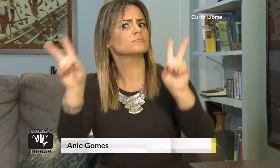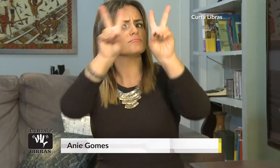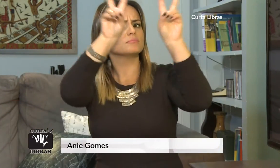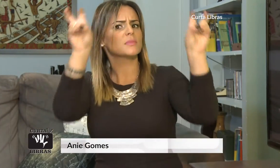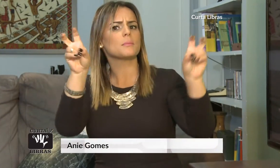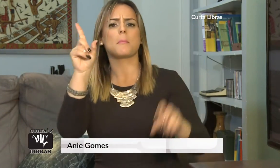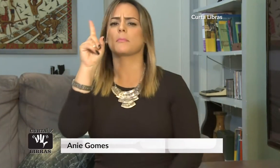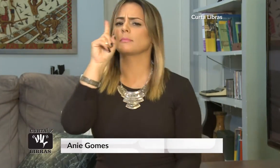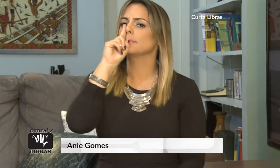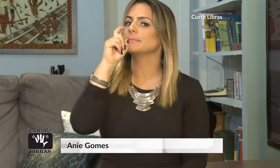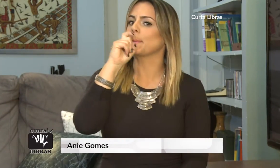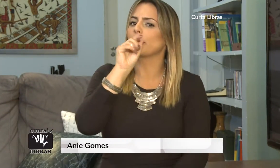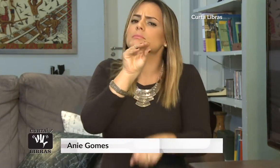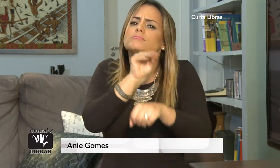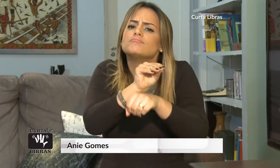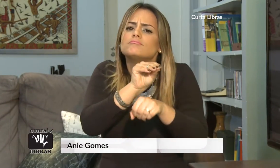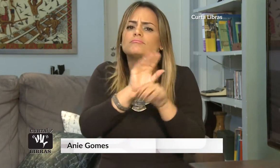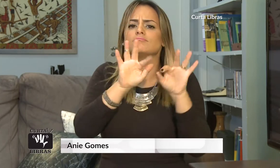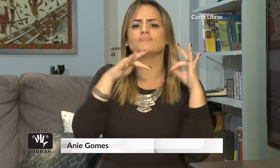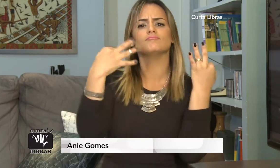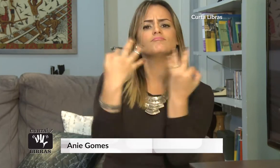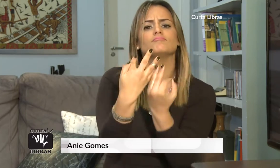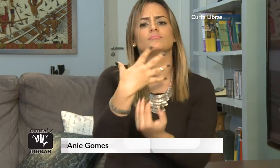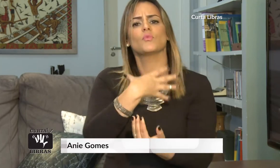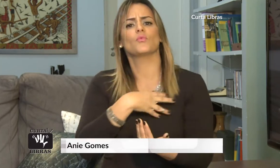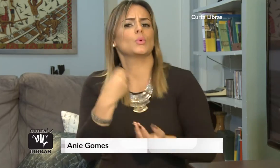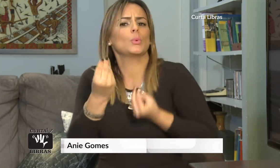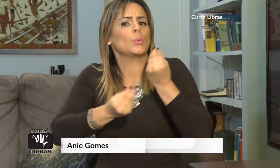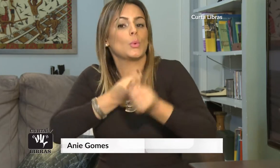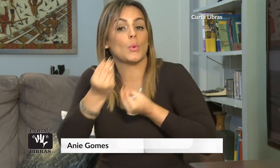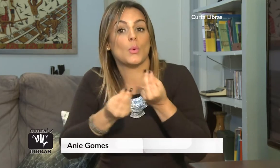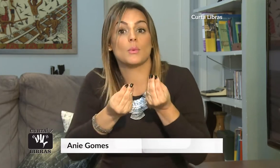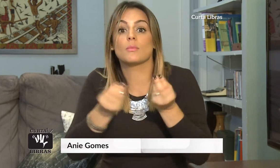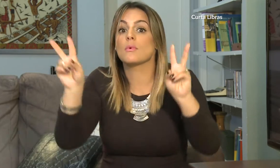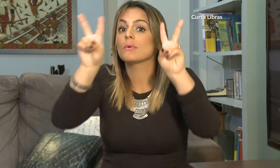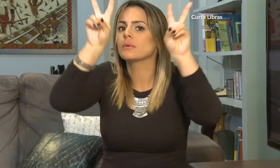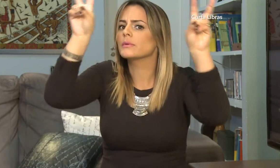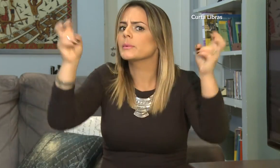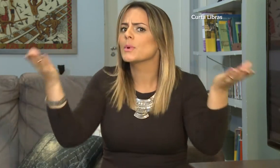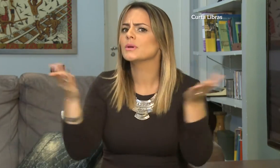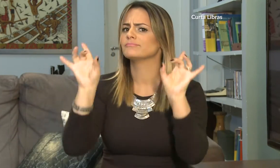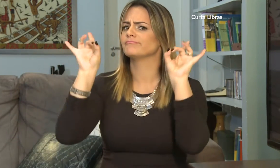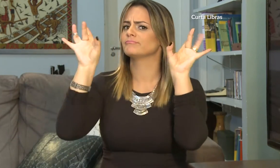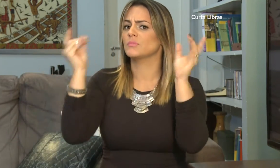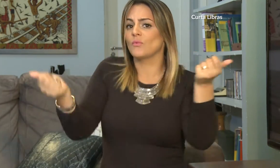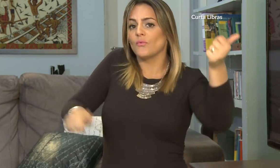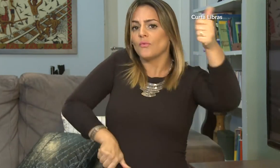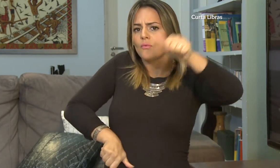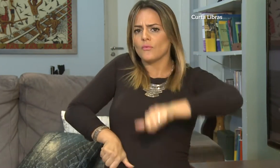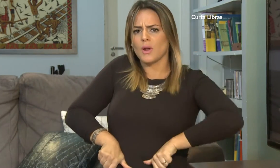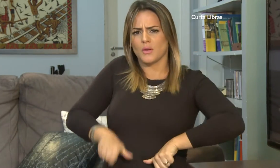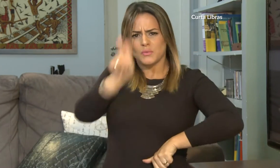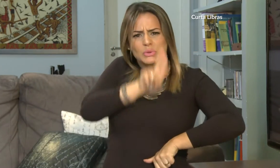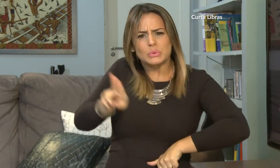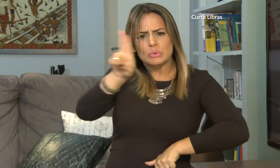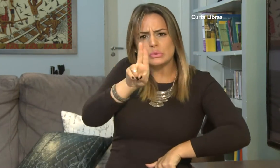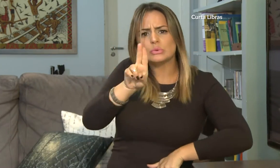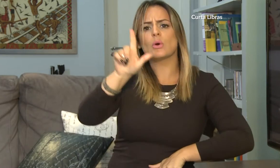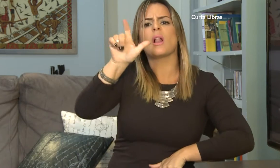Olá, bem-vindo ao Curta Libras sobre maternidade, paternidade e cuidado com os filhos. No programa de hoje